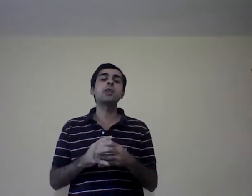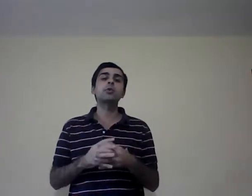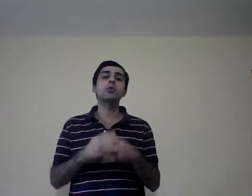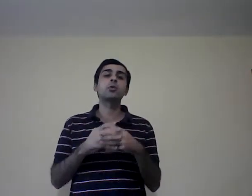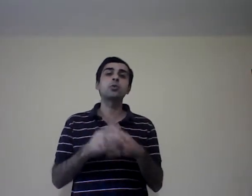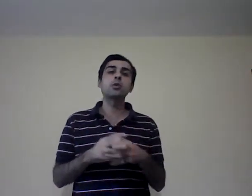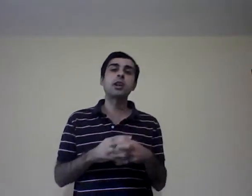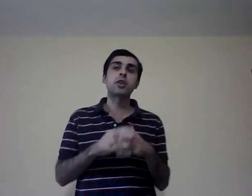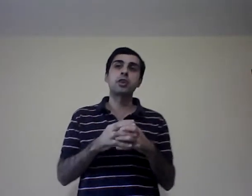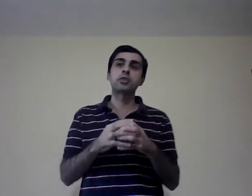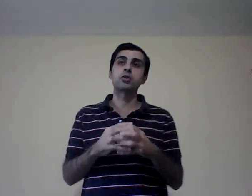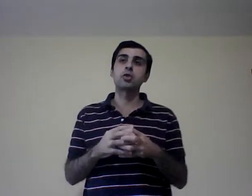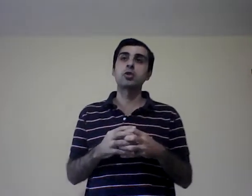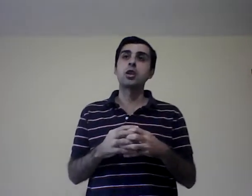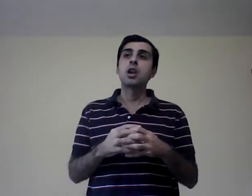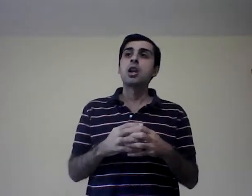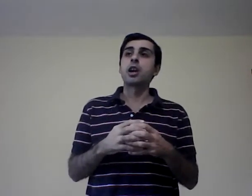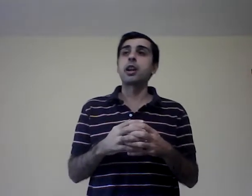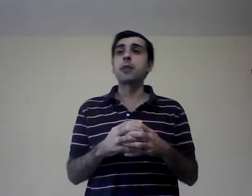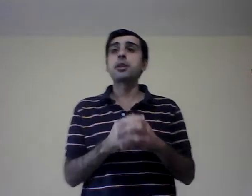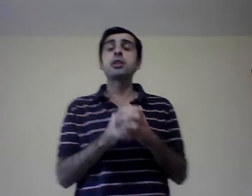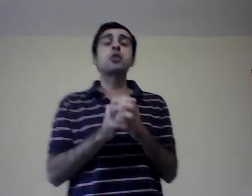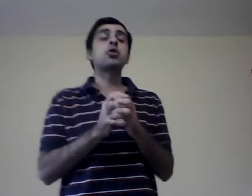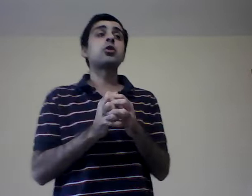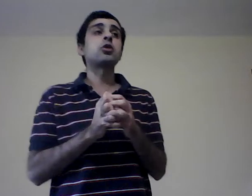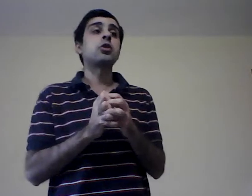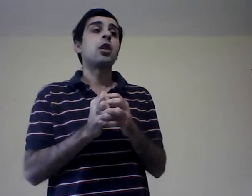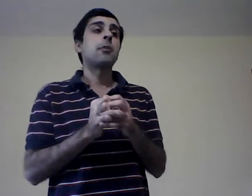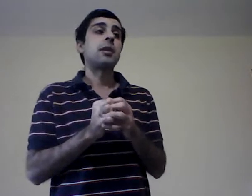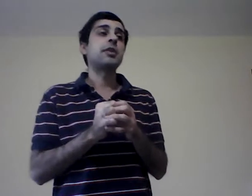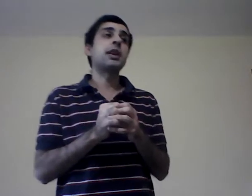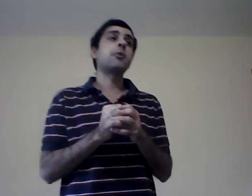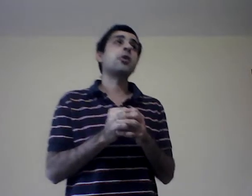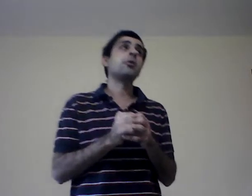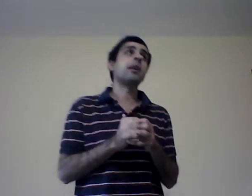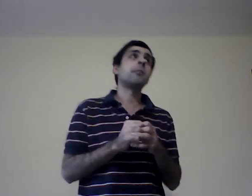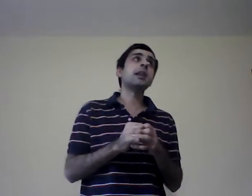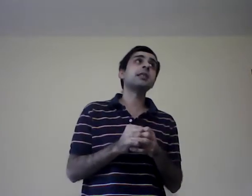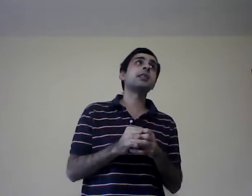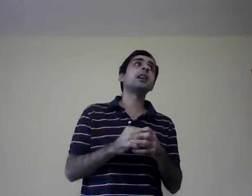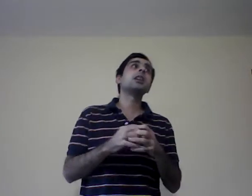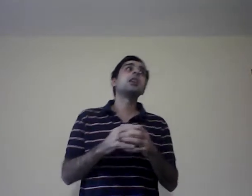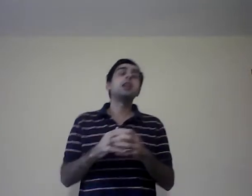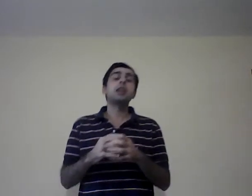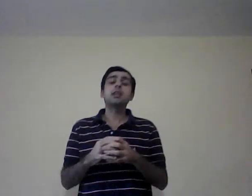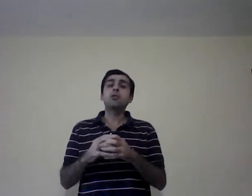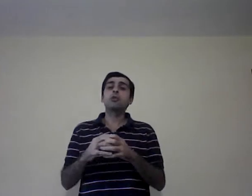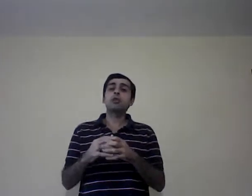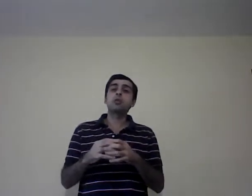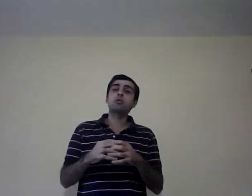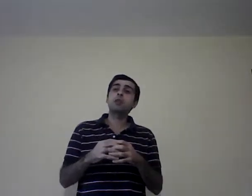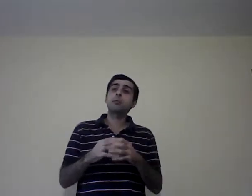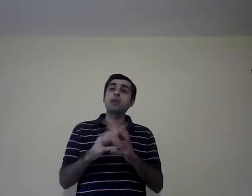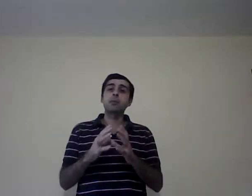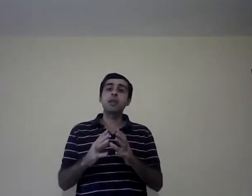estructura en la organización. Generalmente, nosotros pensamos en una empresa, que tiene una estructura piramidal,